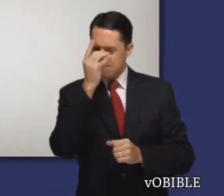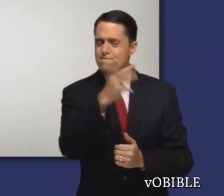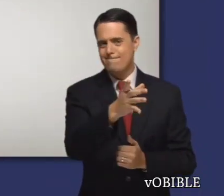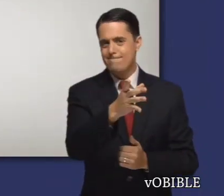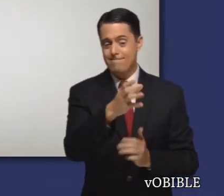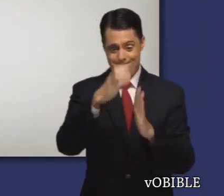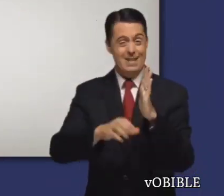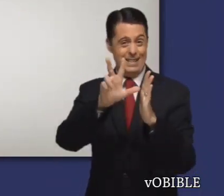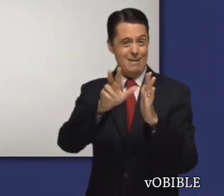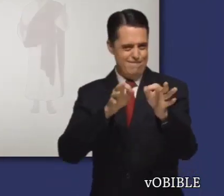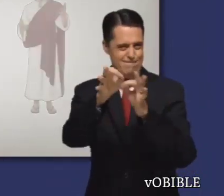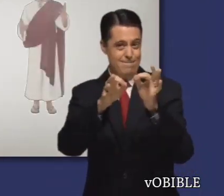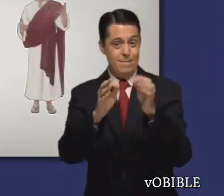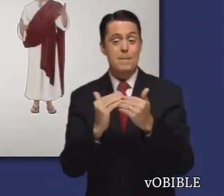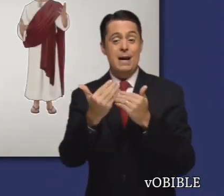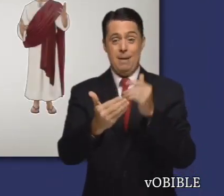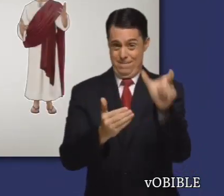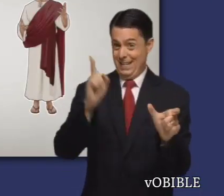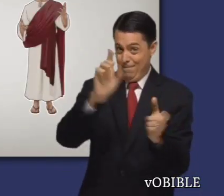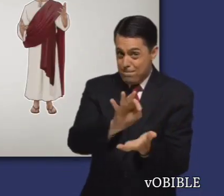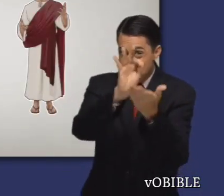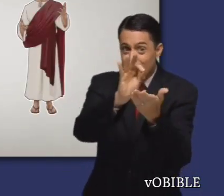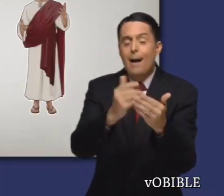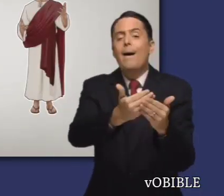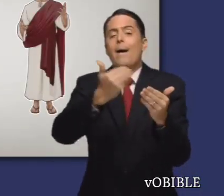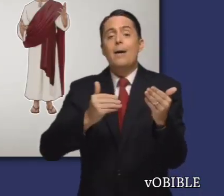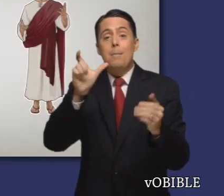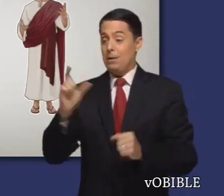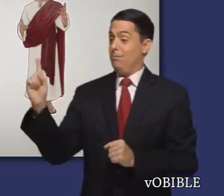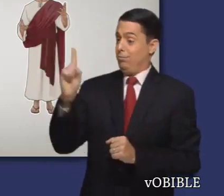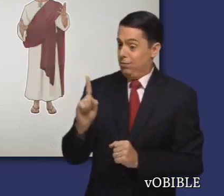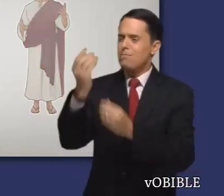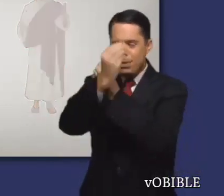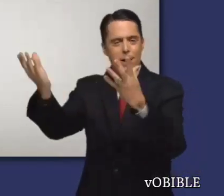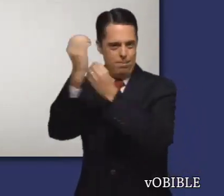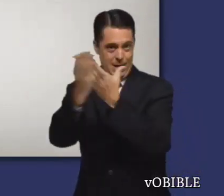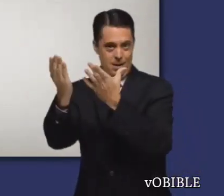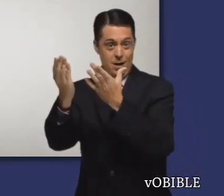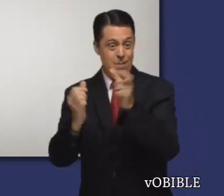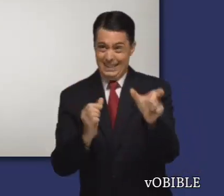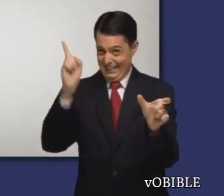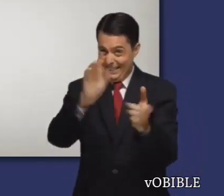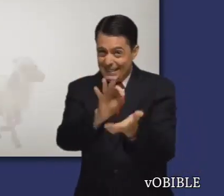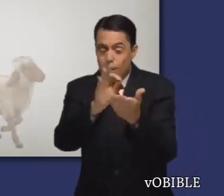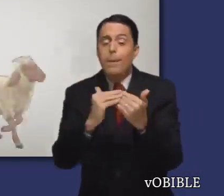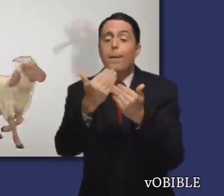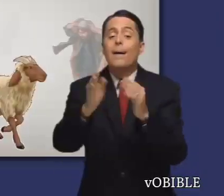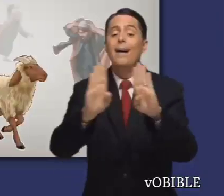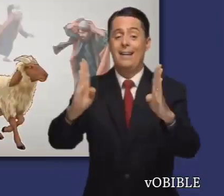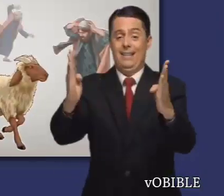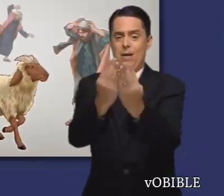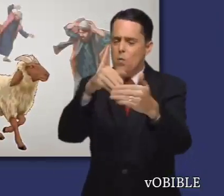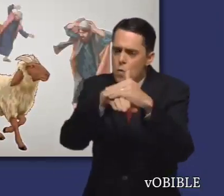El capítulo 3 predice que alguien le prepararía el camino al Mesías. También predice que el Mesías,